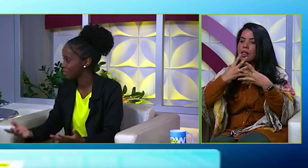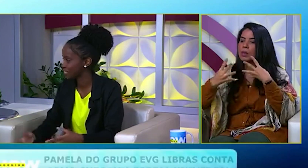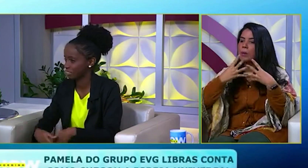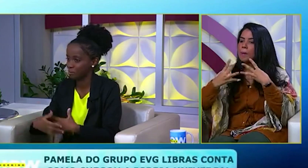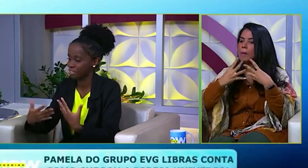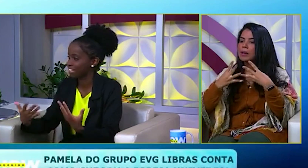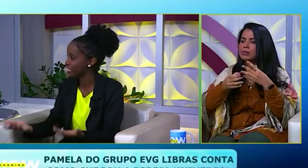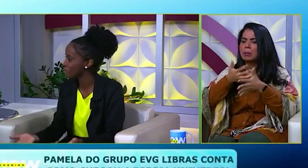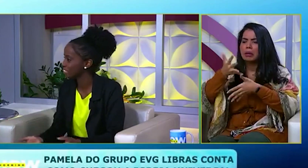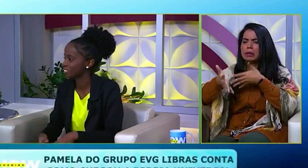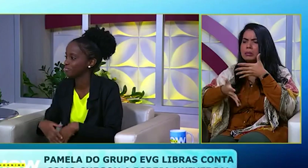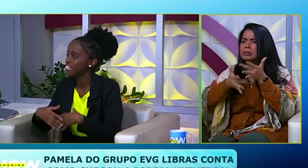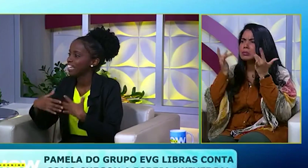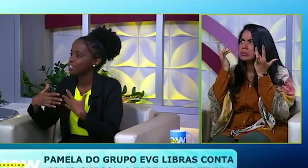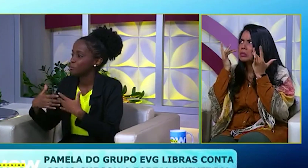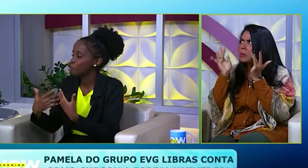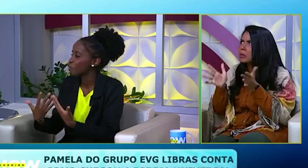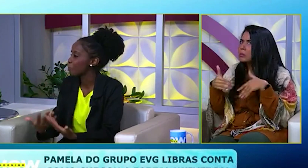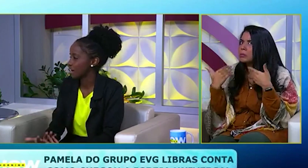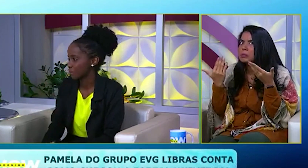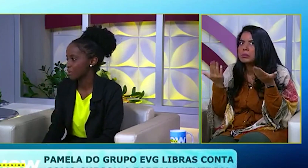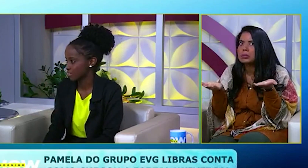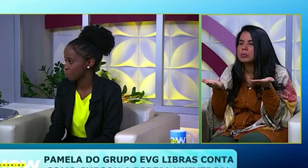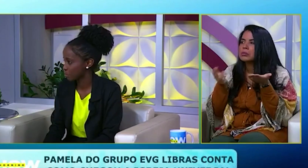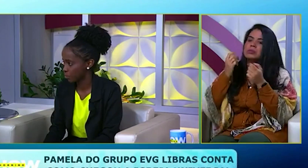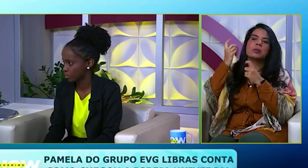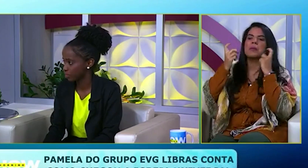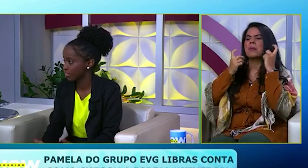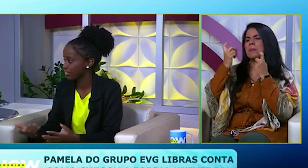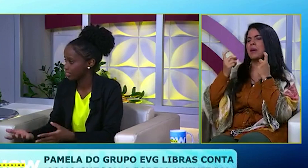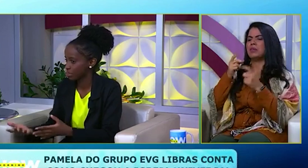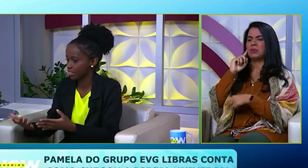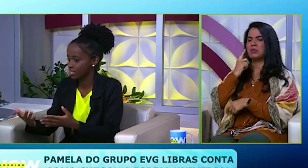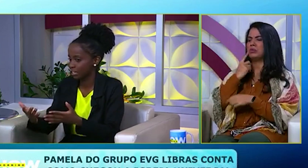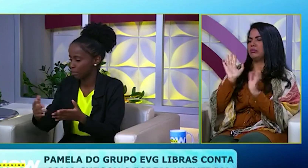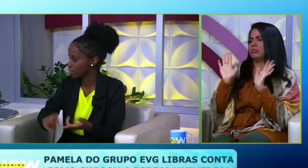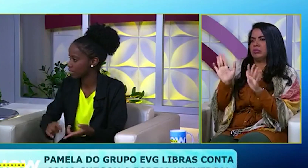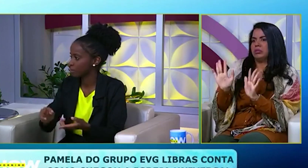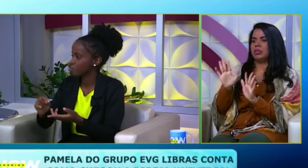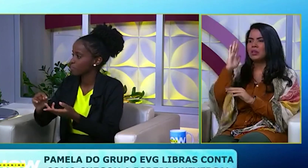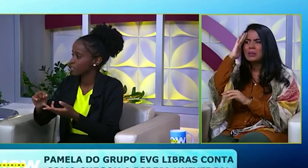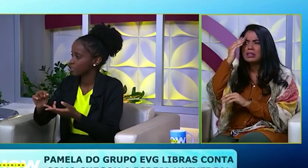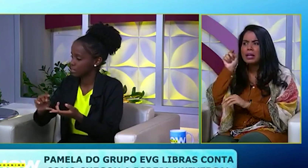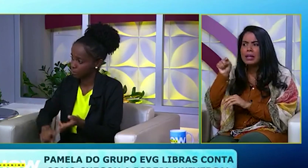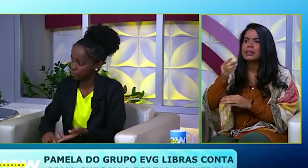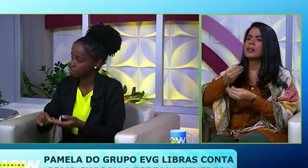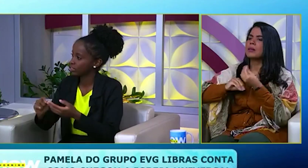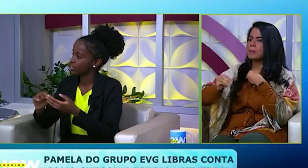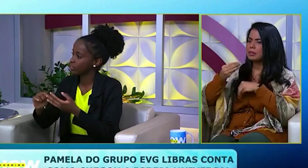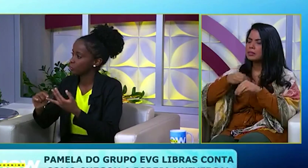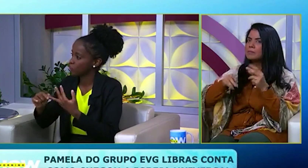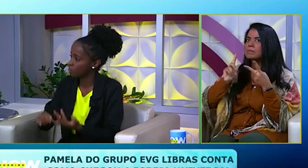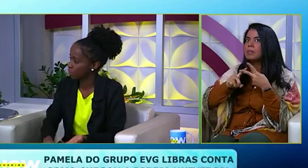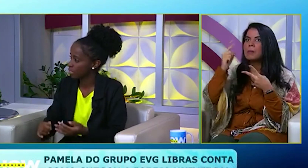Libras, Eu não sabia o que era Libras, Eu não me preocupava com essas pessoas, Não entendiam que eles têm depressão, Pensamento de